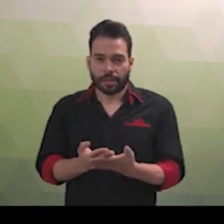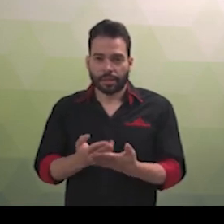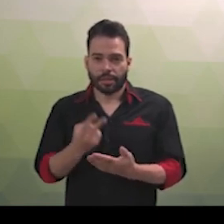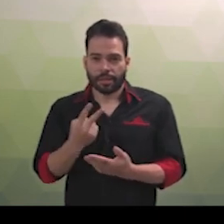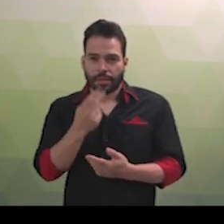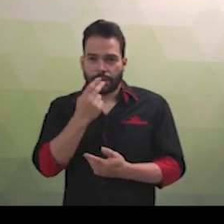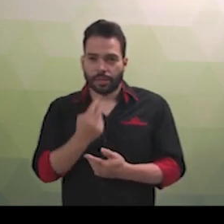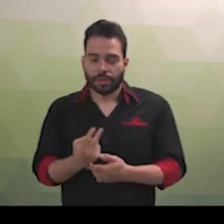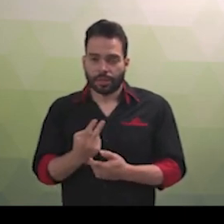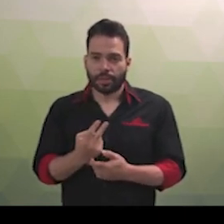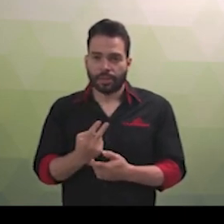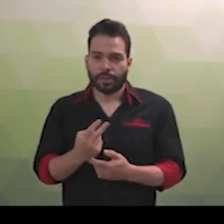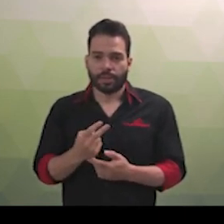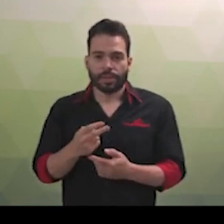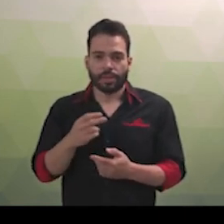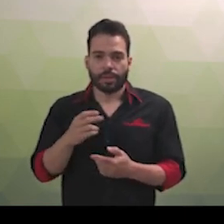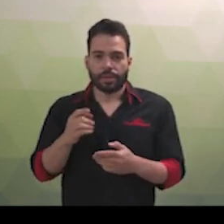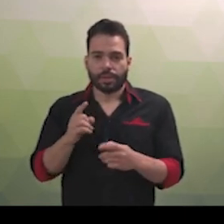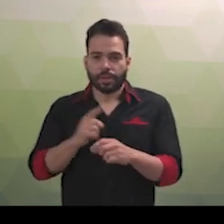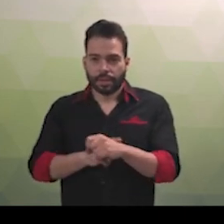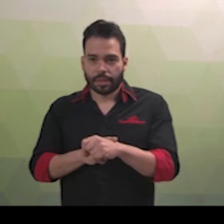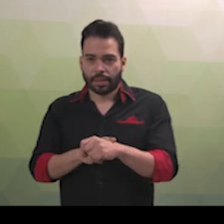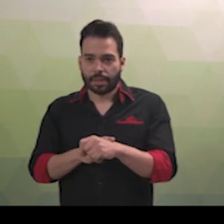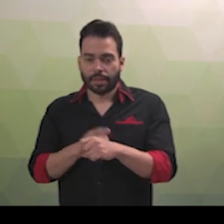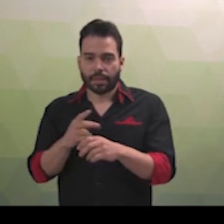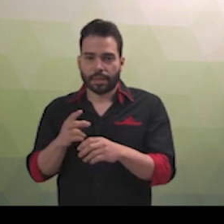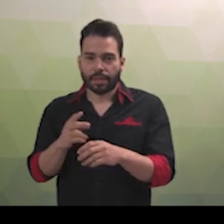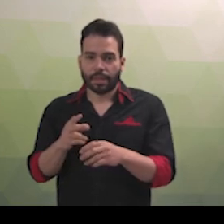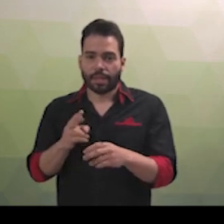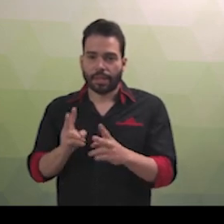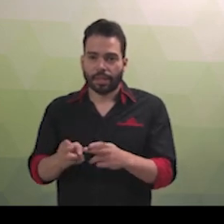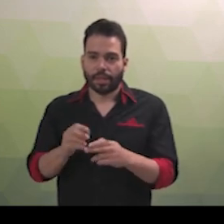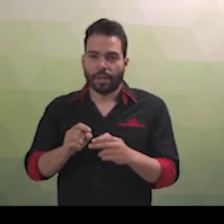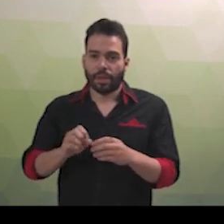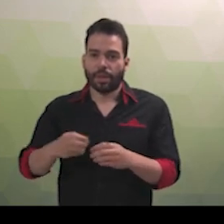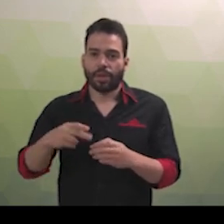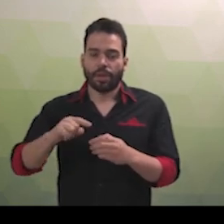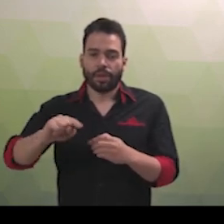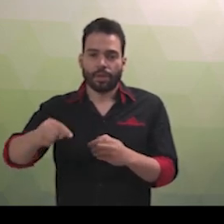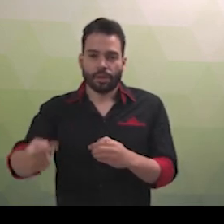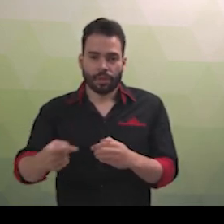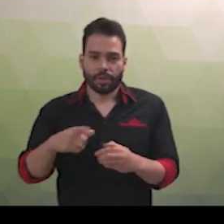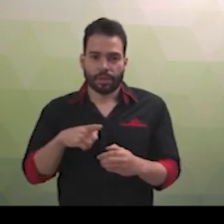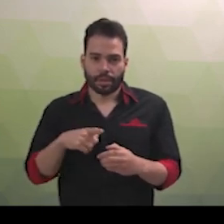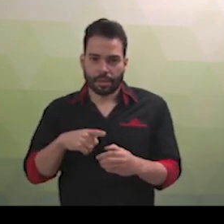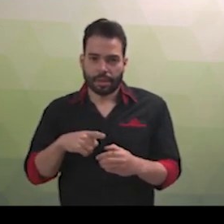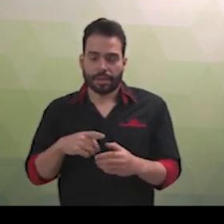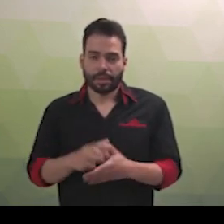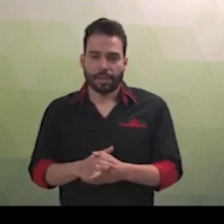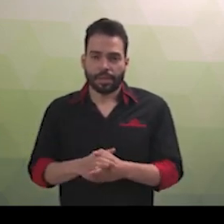língua portuguesa. Artigo 6º São atribuições do tradutor e intérprete no exercício de suas competências